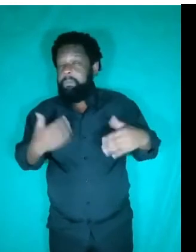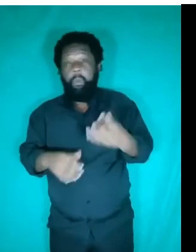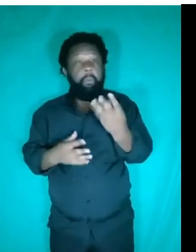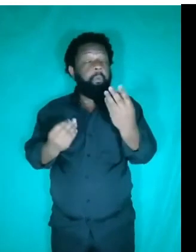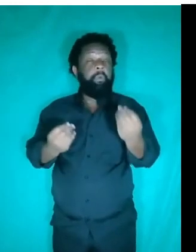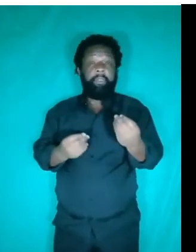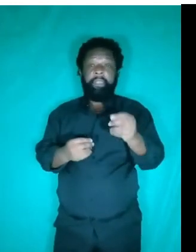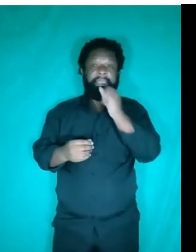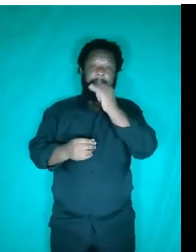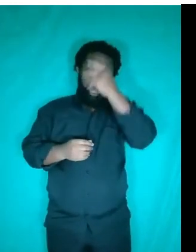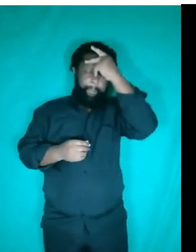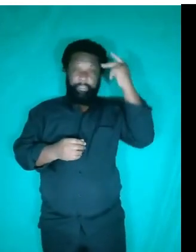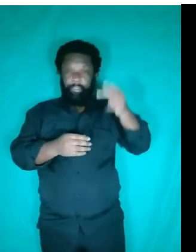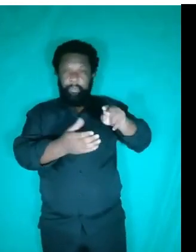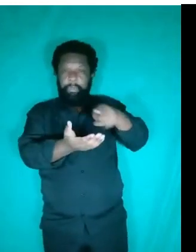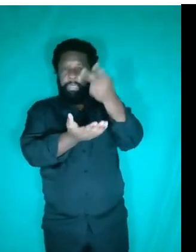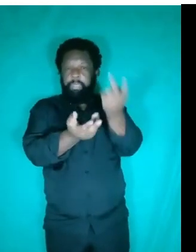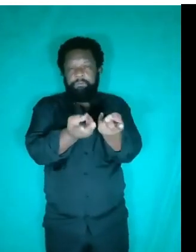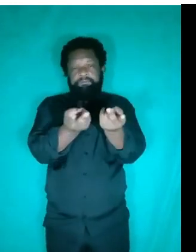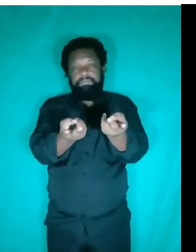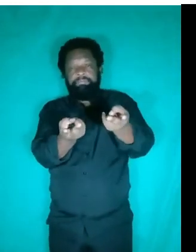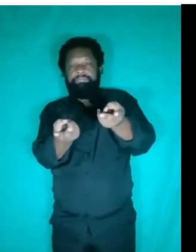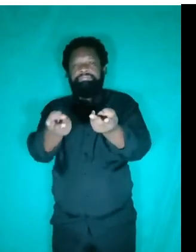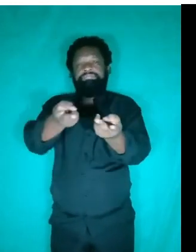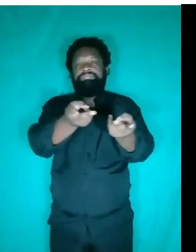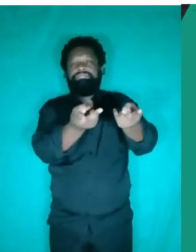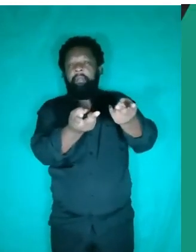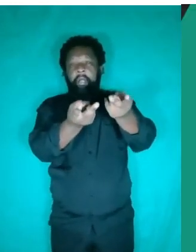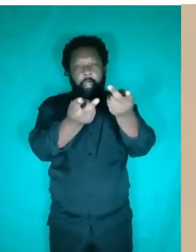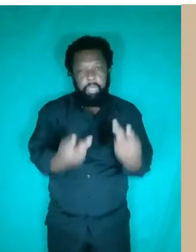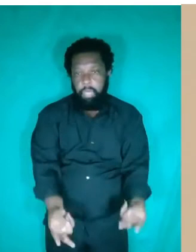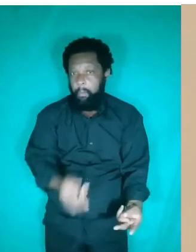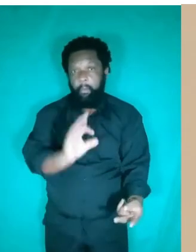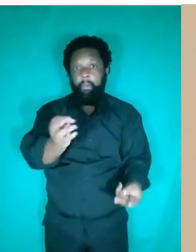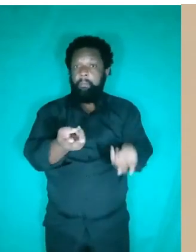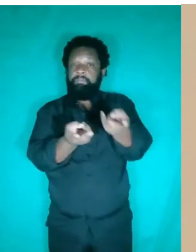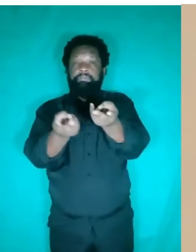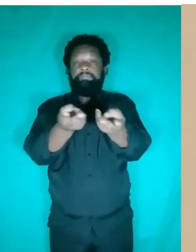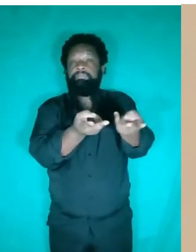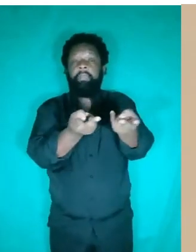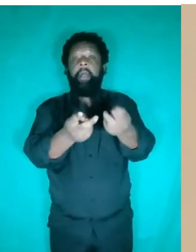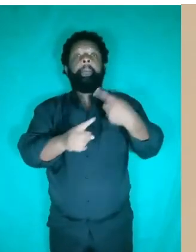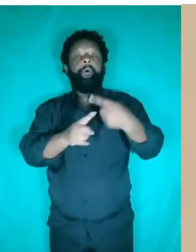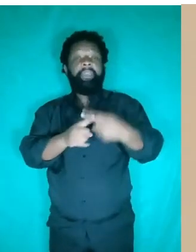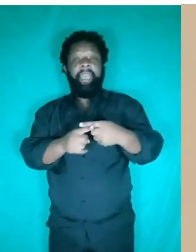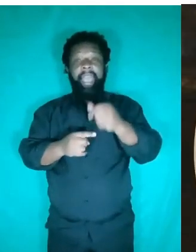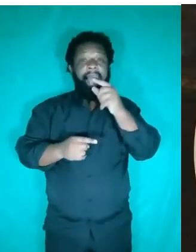pessoas, elas flutuam na água, elas não afundam. Por quê? Porque a densidade da água está tão alta que permite uma situação